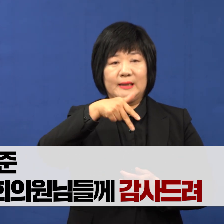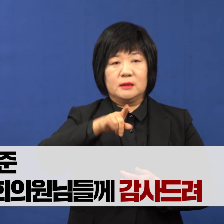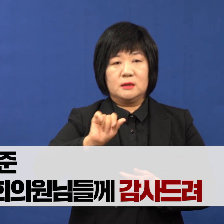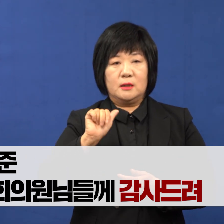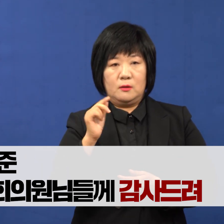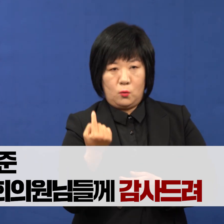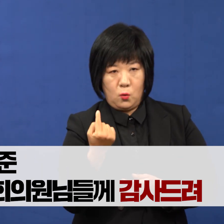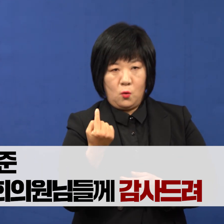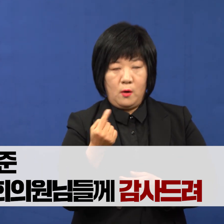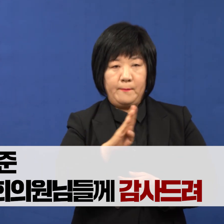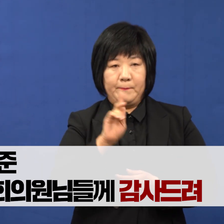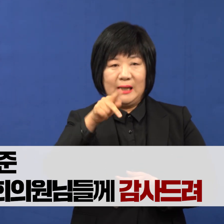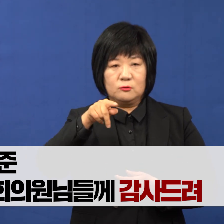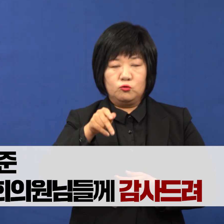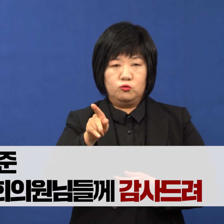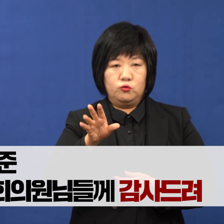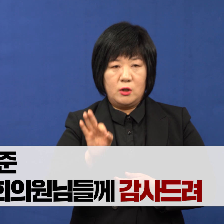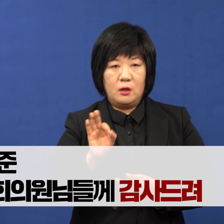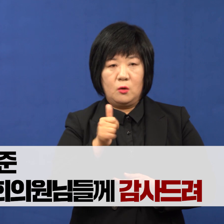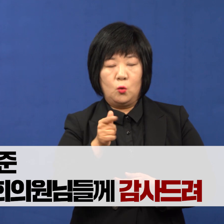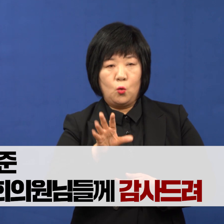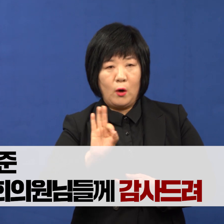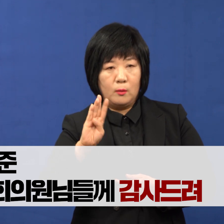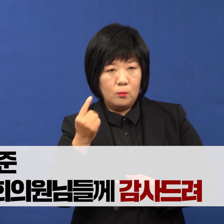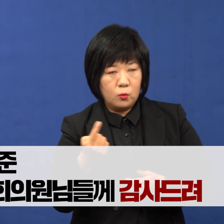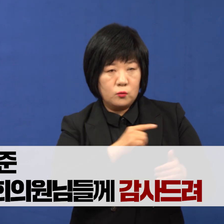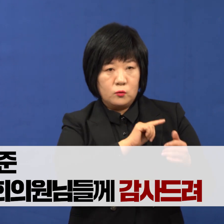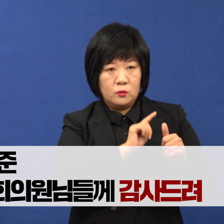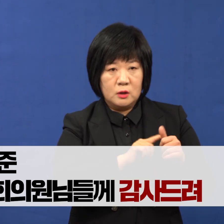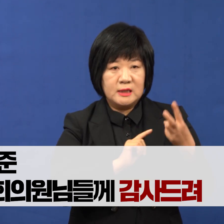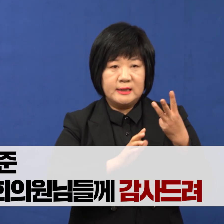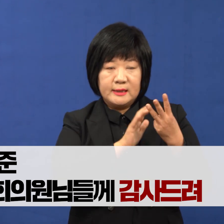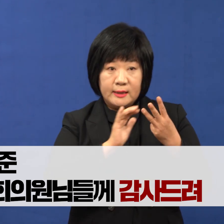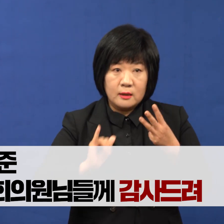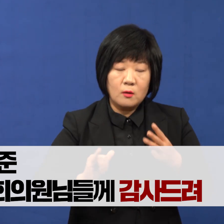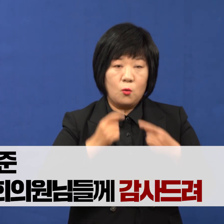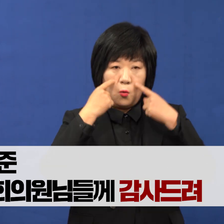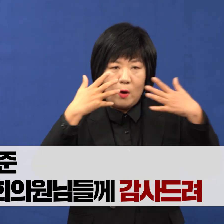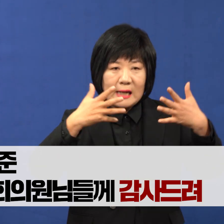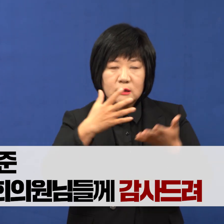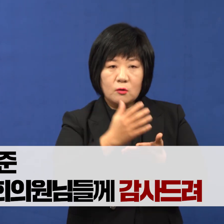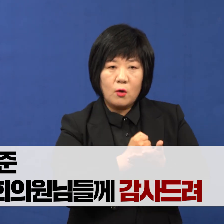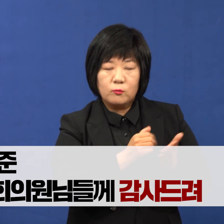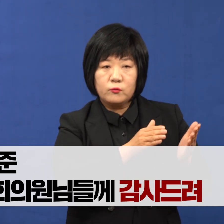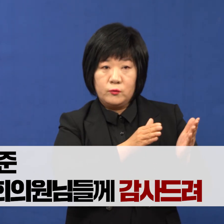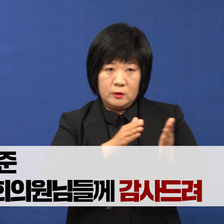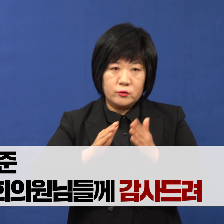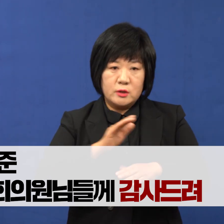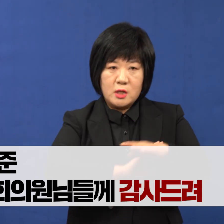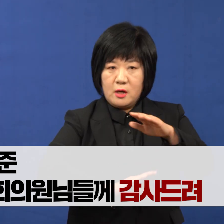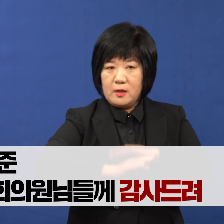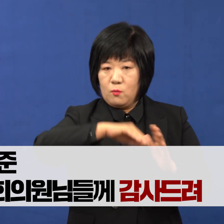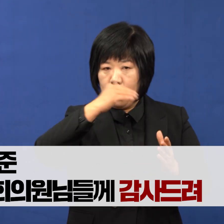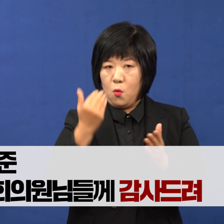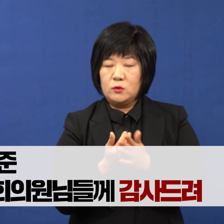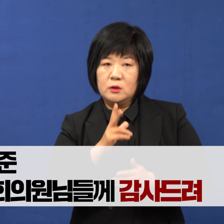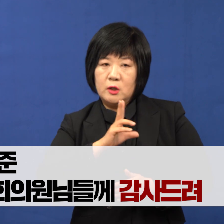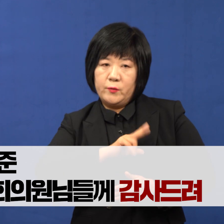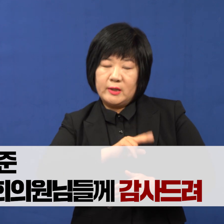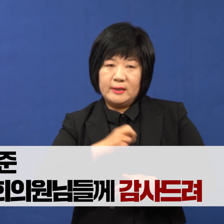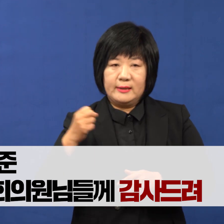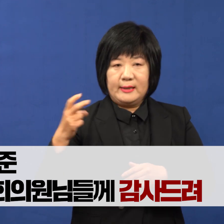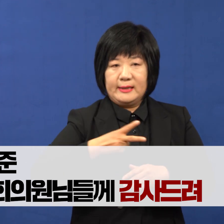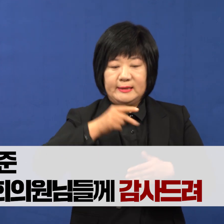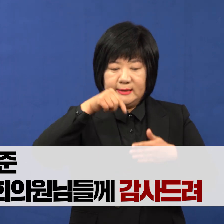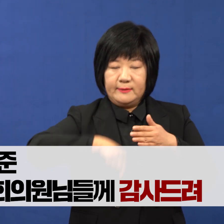의원님과 박수영, 황보성의 의원님을 비롯해서 부산 지역 예산을 확실하게 확보해 주신 여야 모든 의원님들께 다시 한번